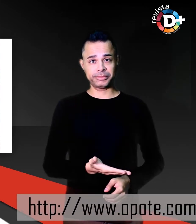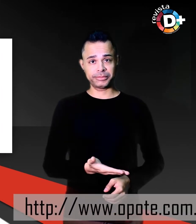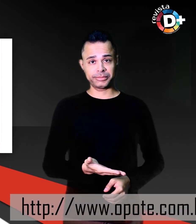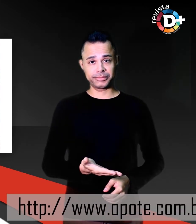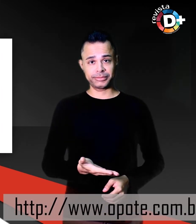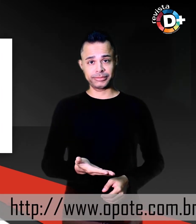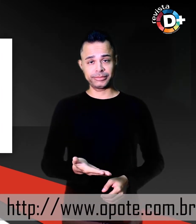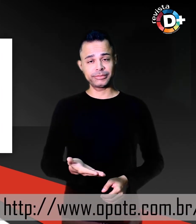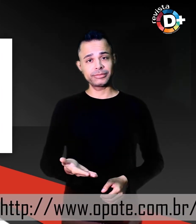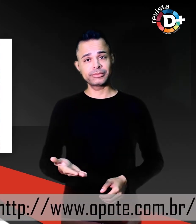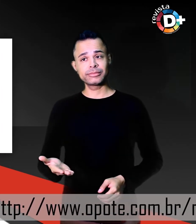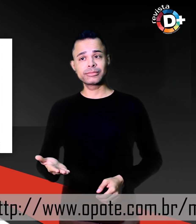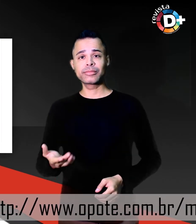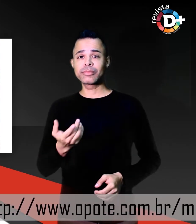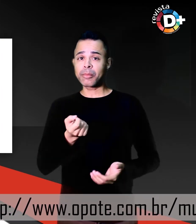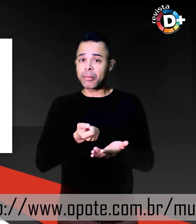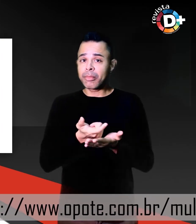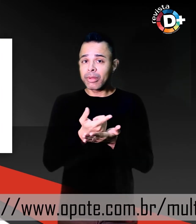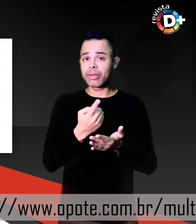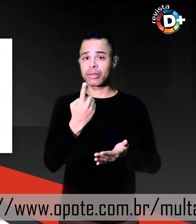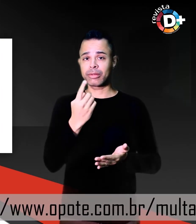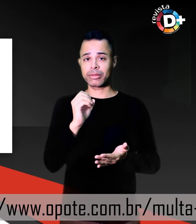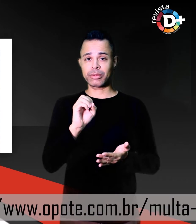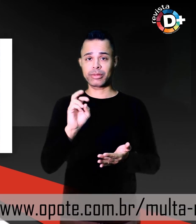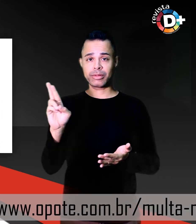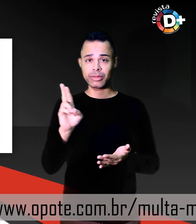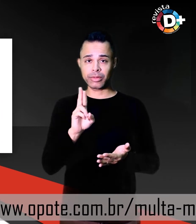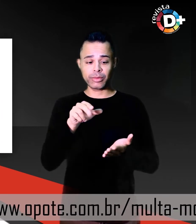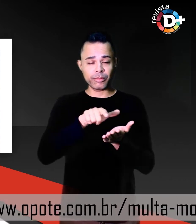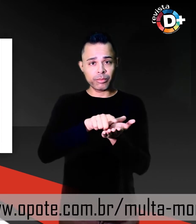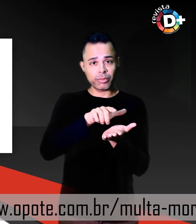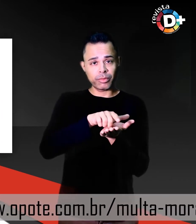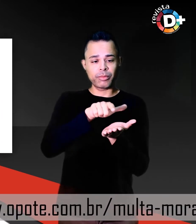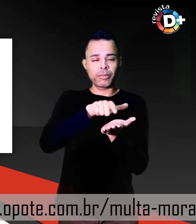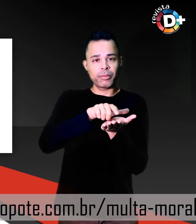partir de 10 reais Um bloco com 10 unidades